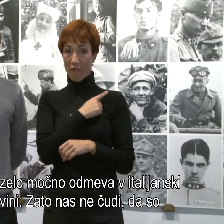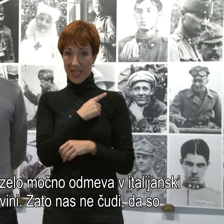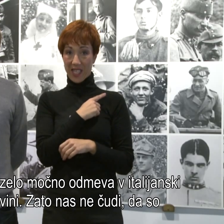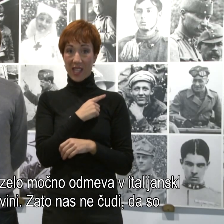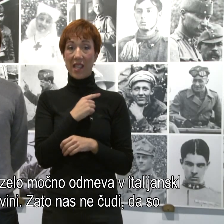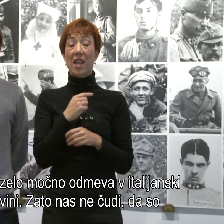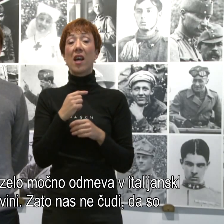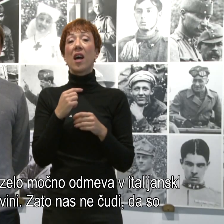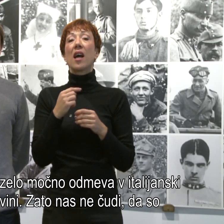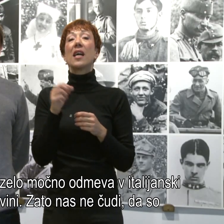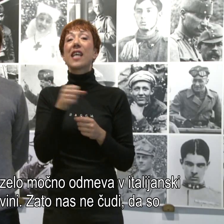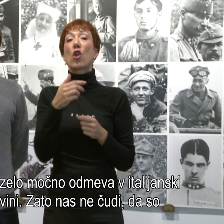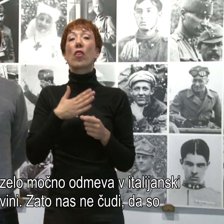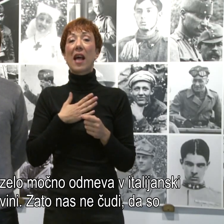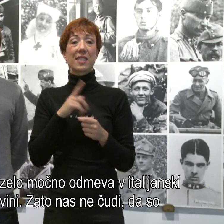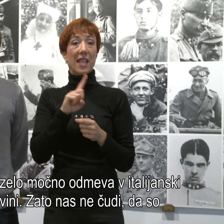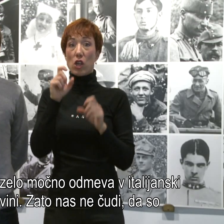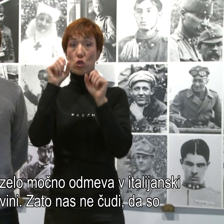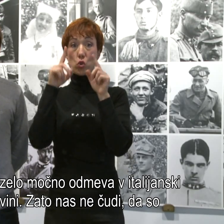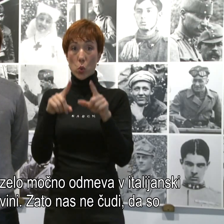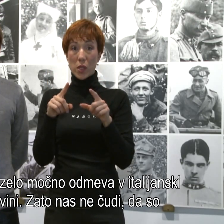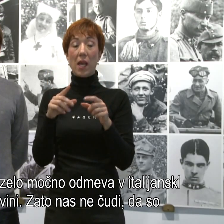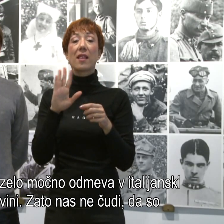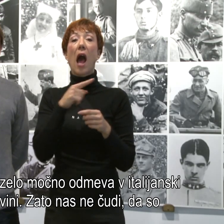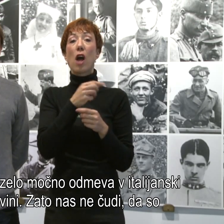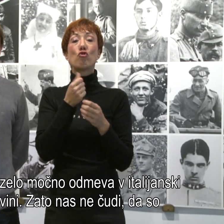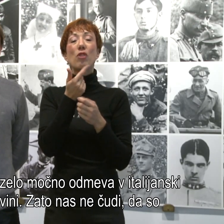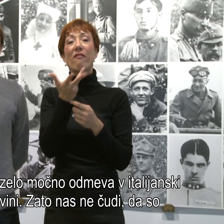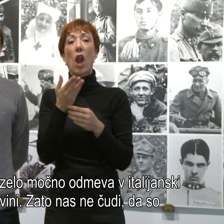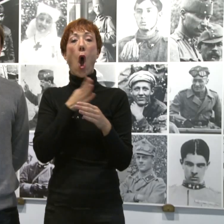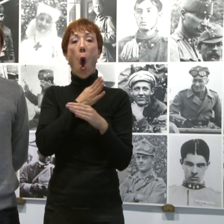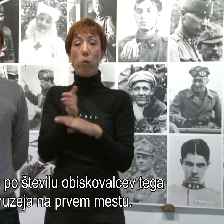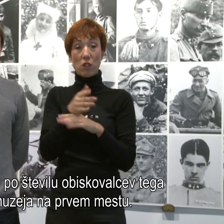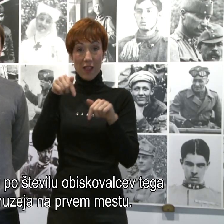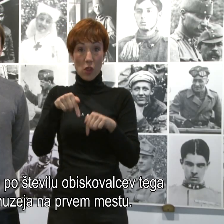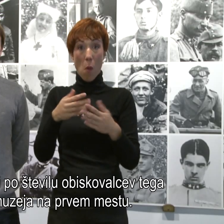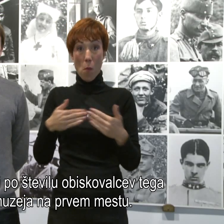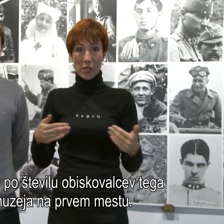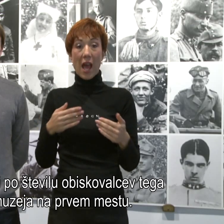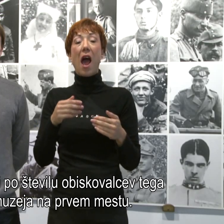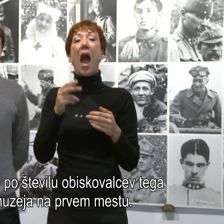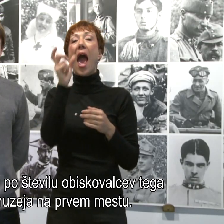Zato nas ne čudi, da so poštevili obiskovalcev tega muzeja italijani na prvem mestu.